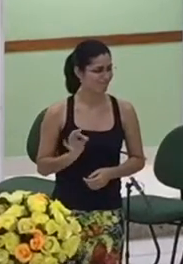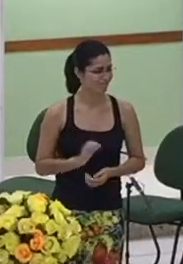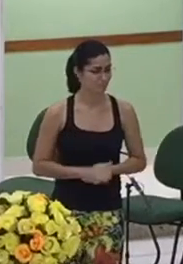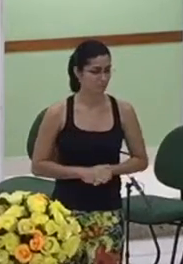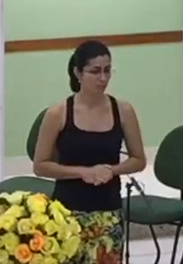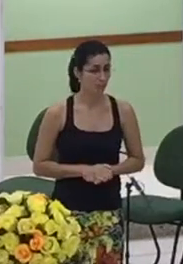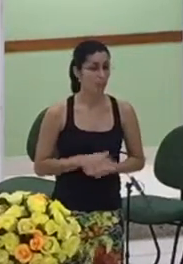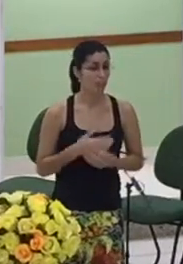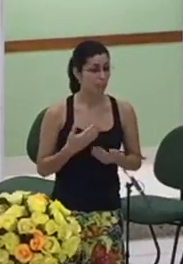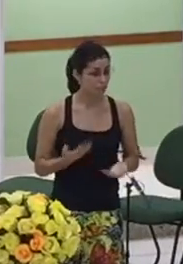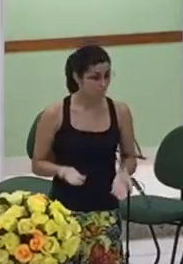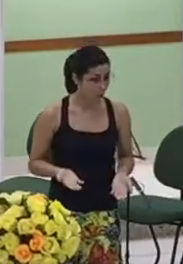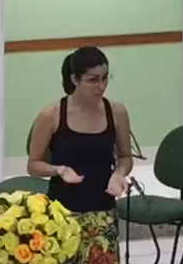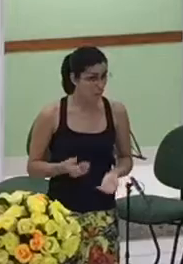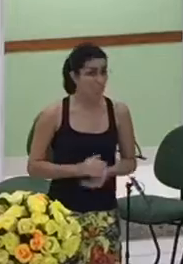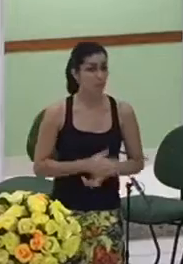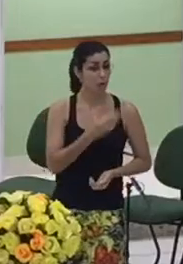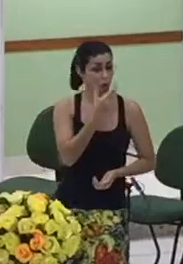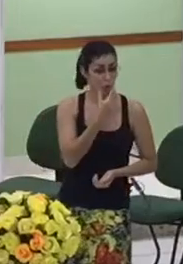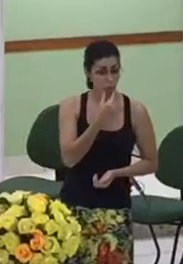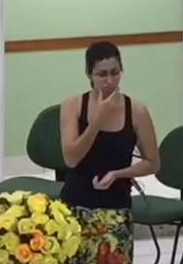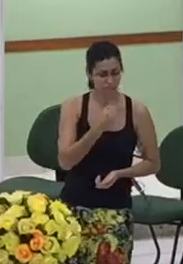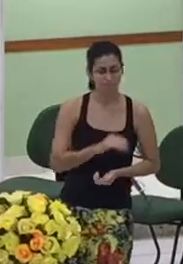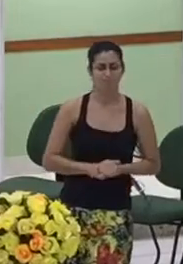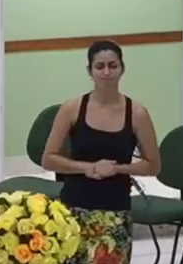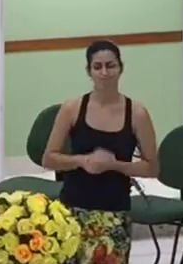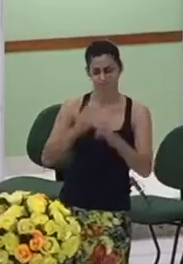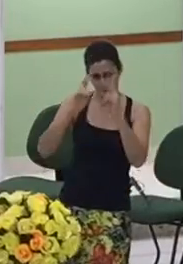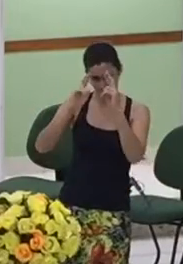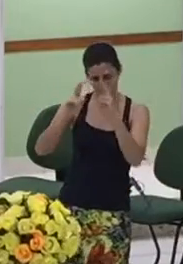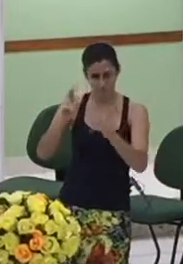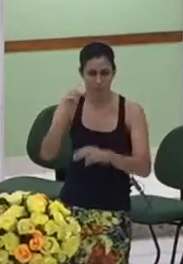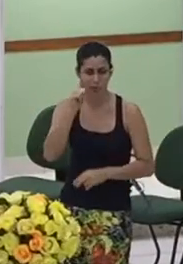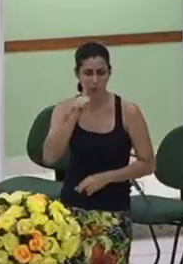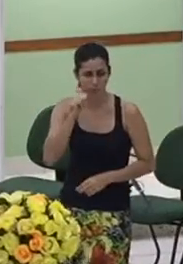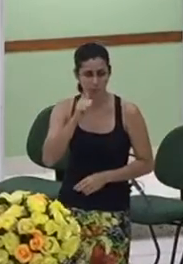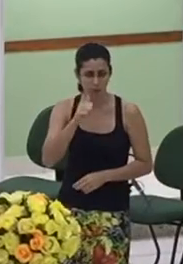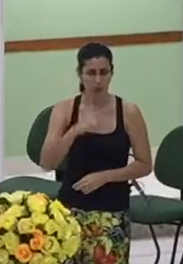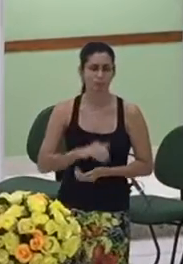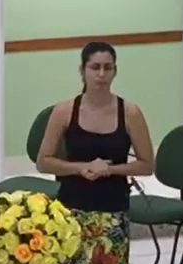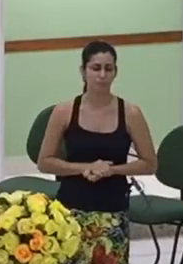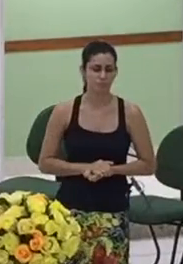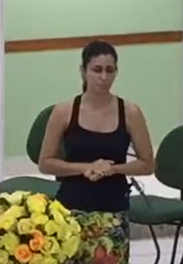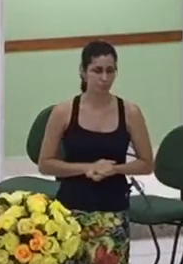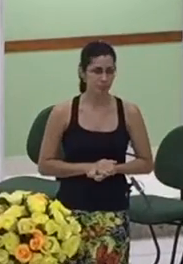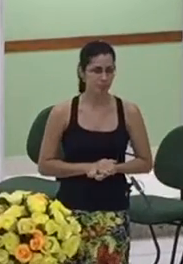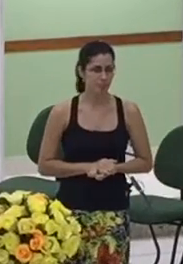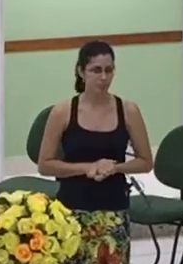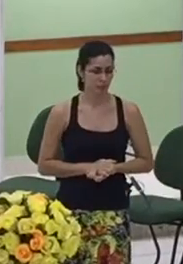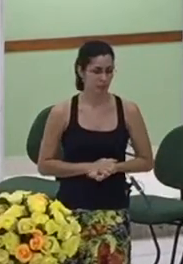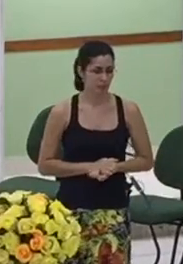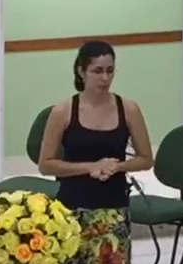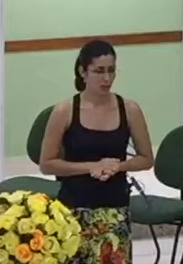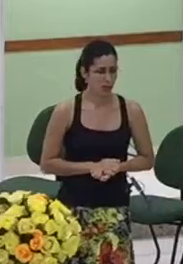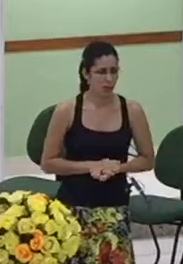e cumpriu a sua palavra porque que Mateus coloca essa história na genealogia de Jesus